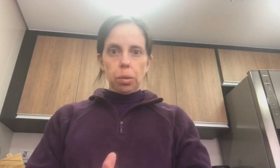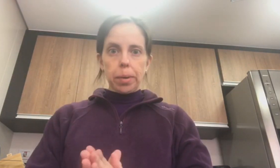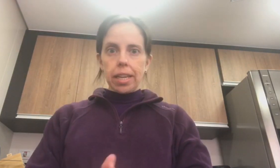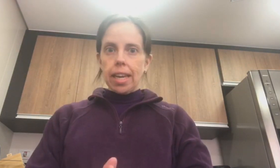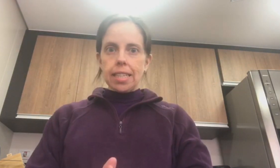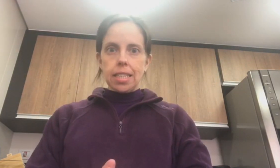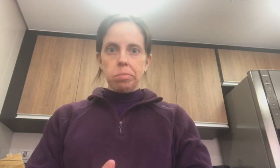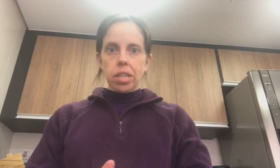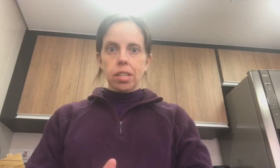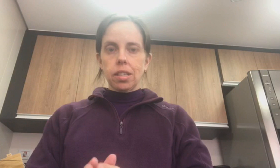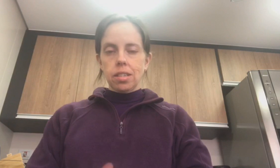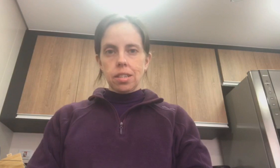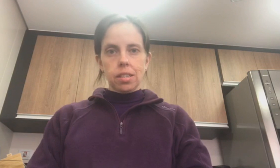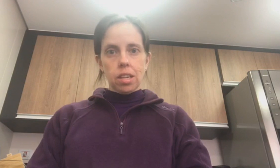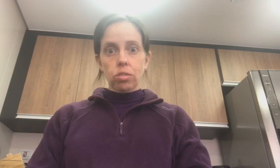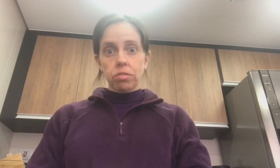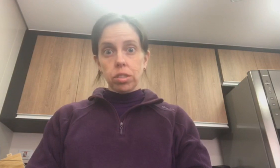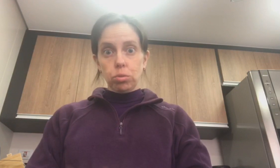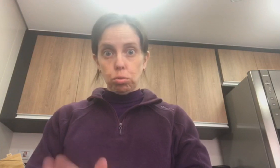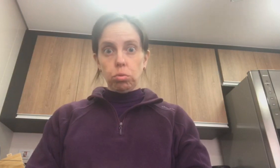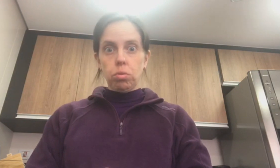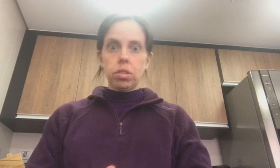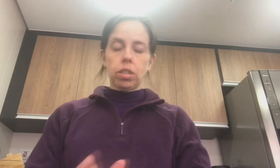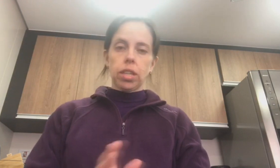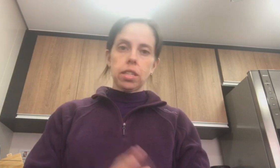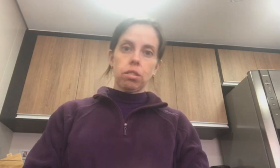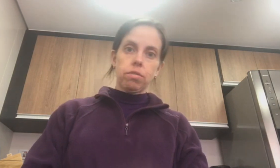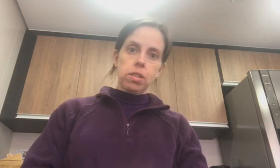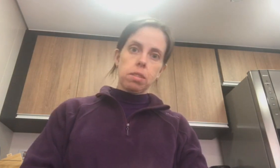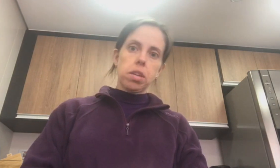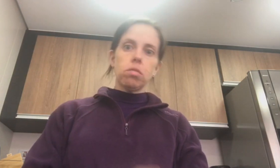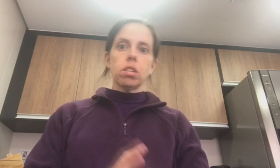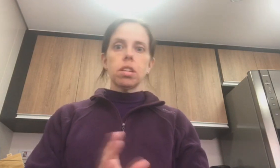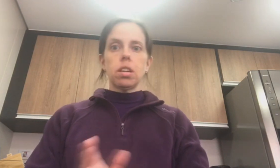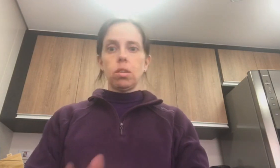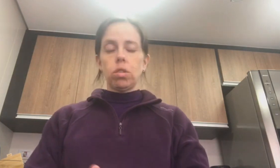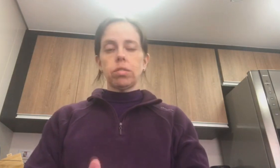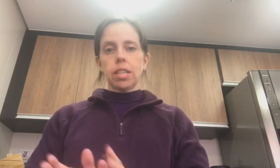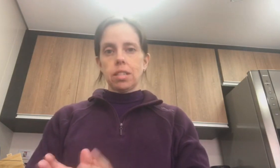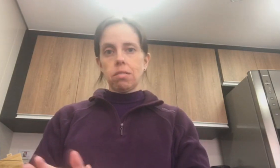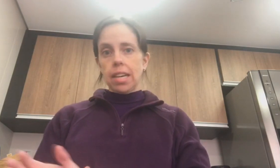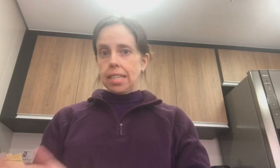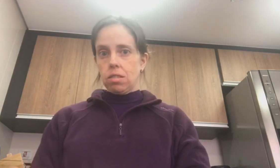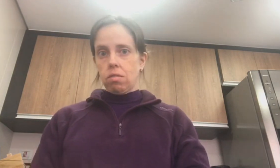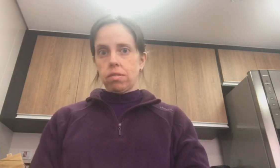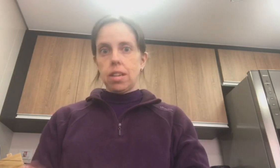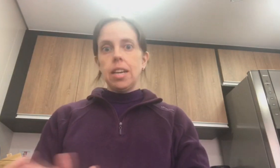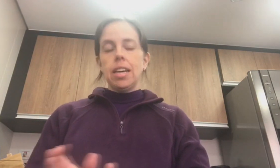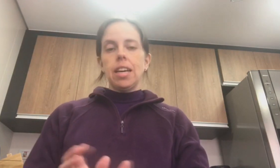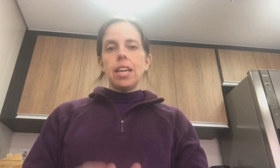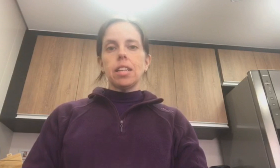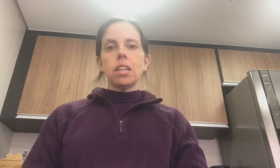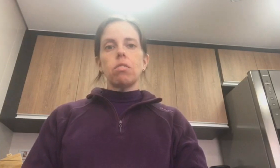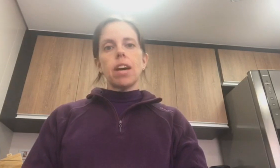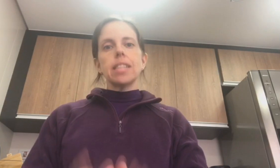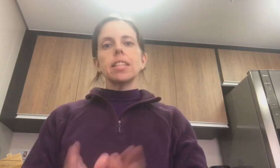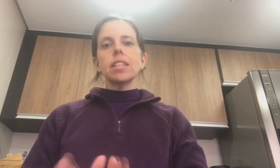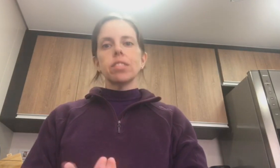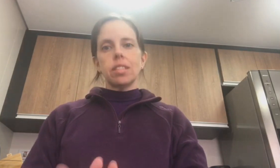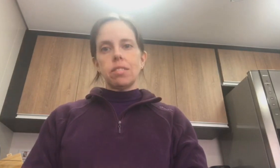pra que essa semana se resolva tudo. Tanto a questão do financiamento, quanto a questão da casa nova. Então, assim que vocês